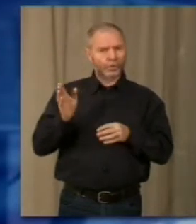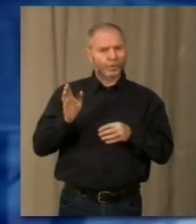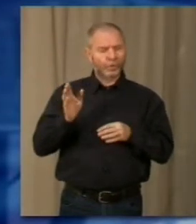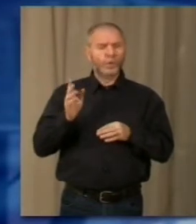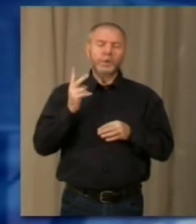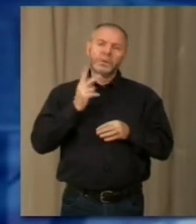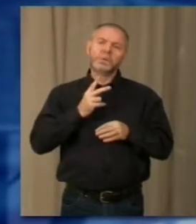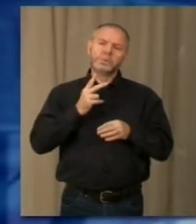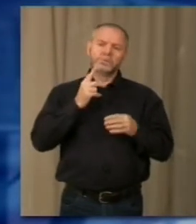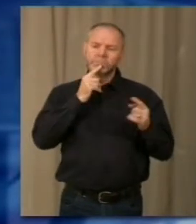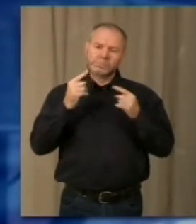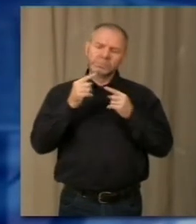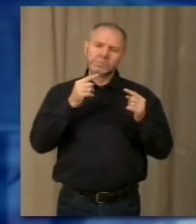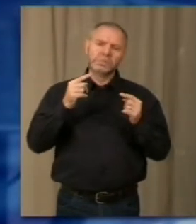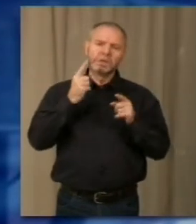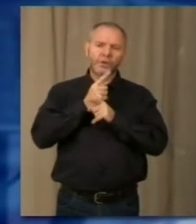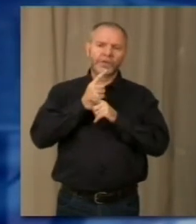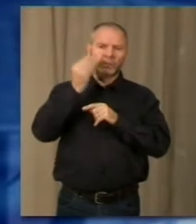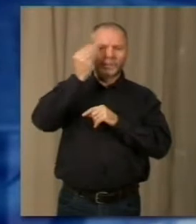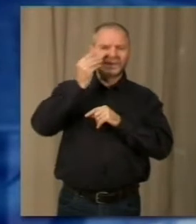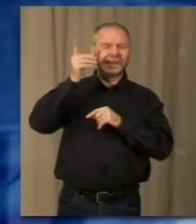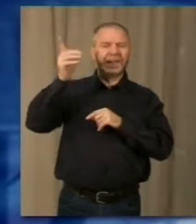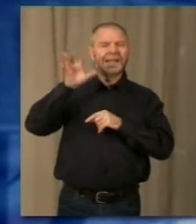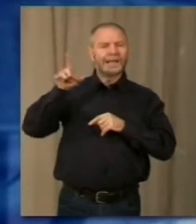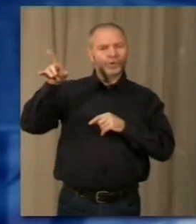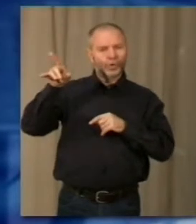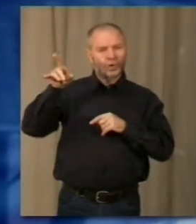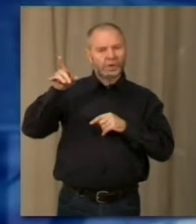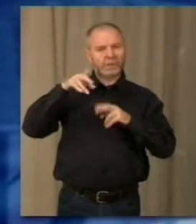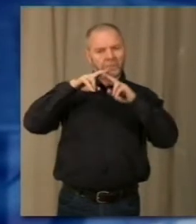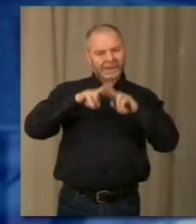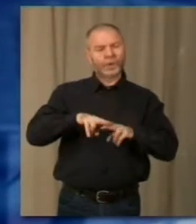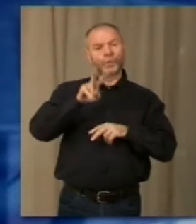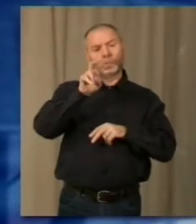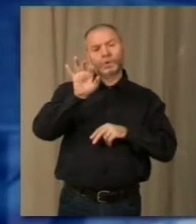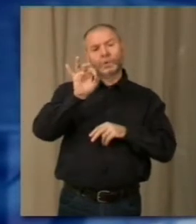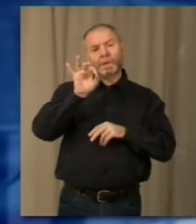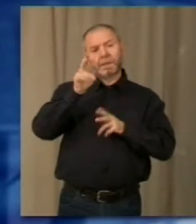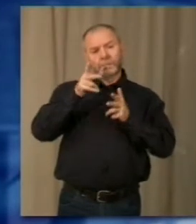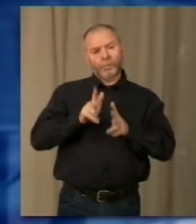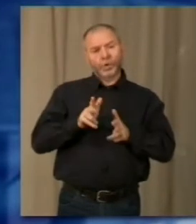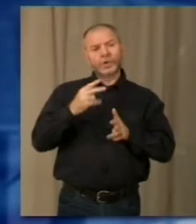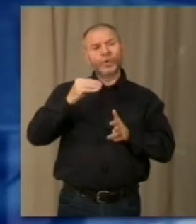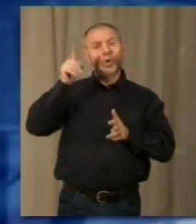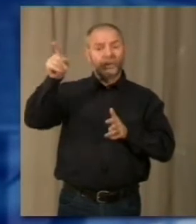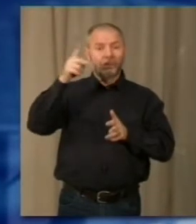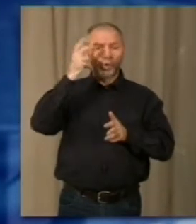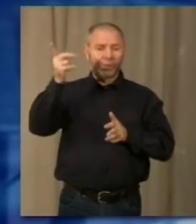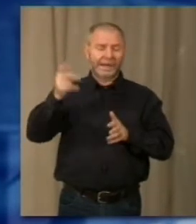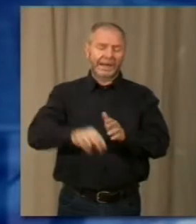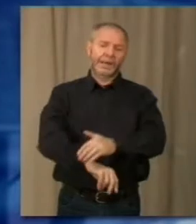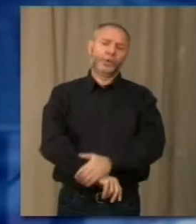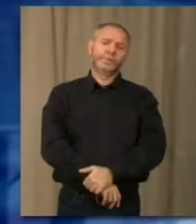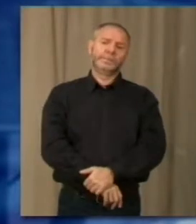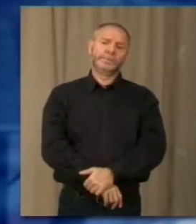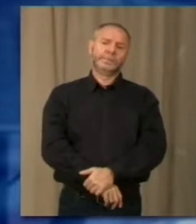ipotesi da discutere con i vertici della sanità regionale è il mantenimento dei 250 posti letto all'ospedale di Borgomanero».